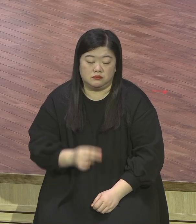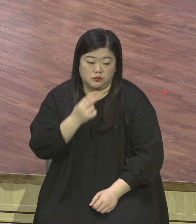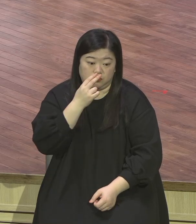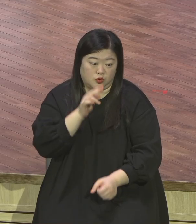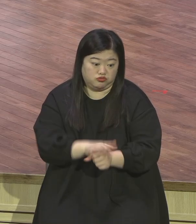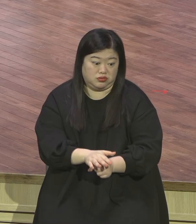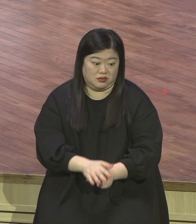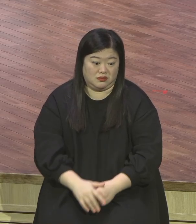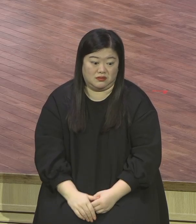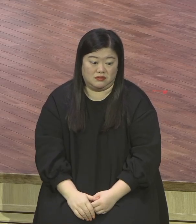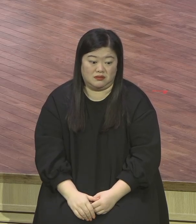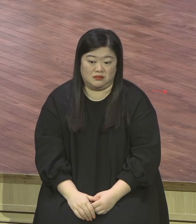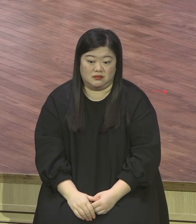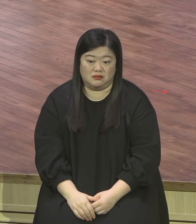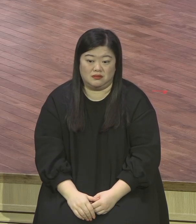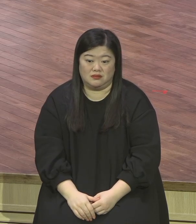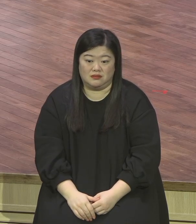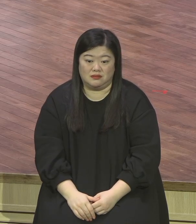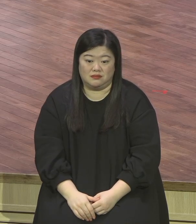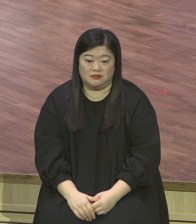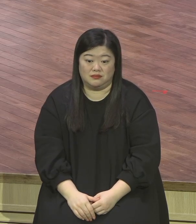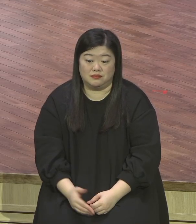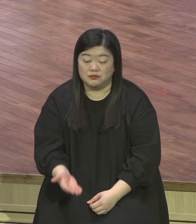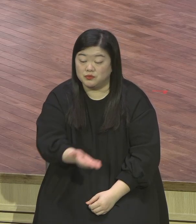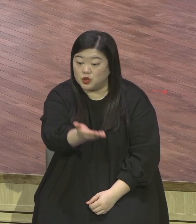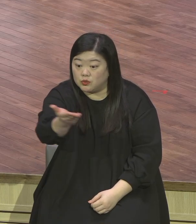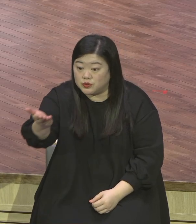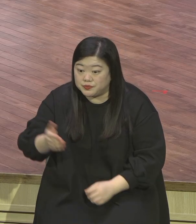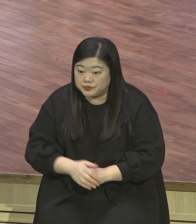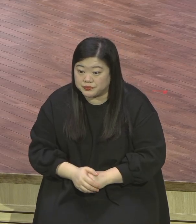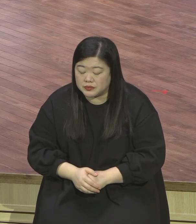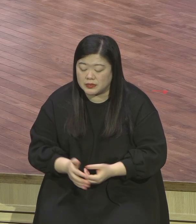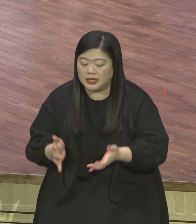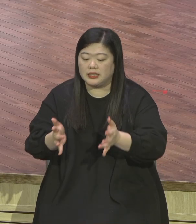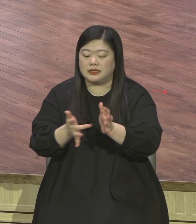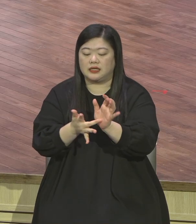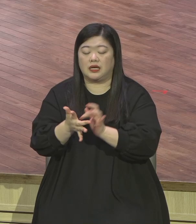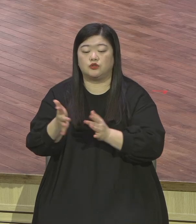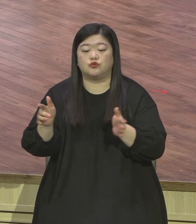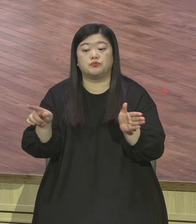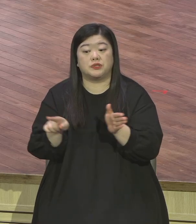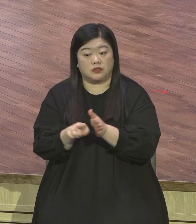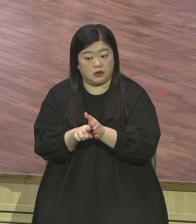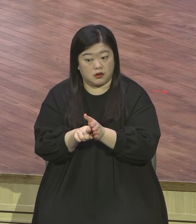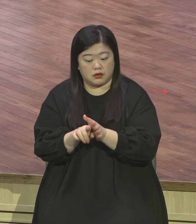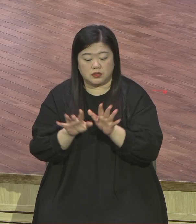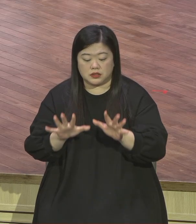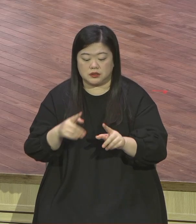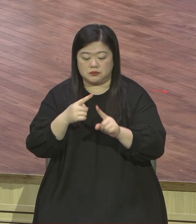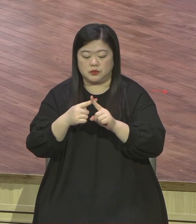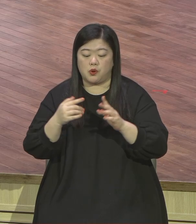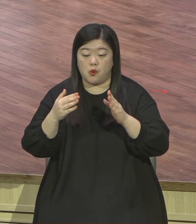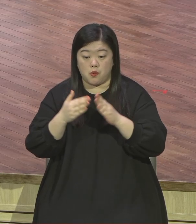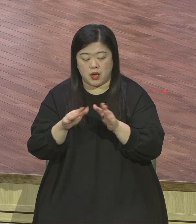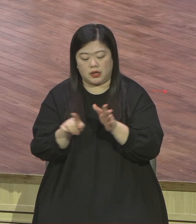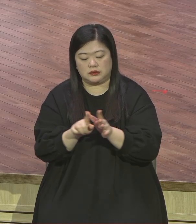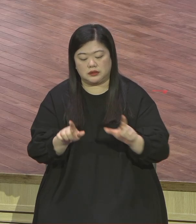여러분의 자녀들 여러분의 자녀들이 여러분을 보고 있잖아요 집에서